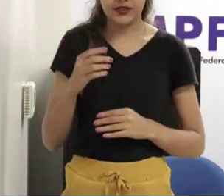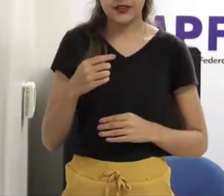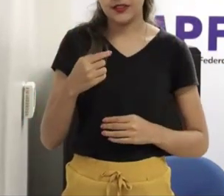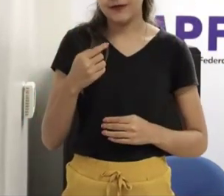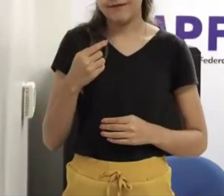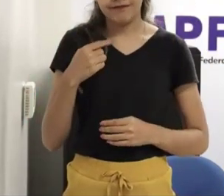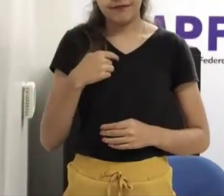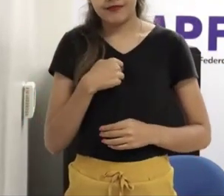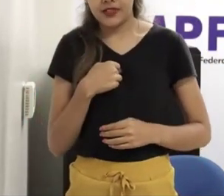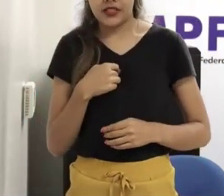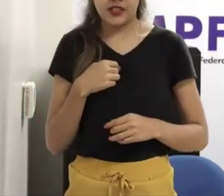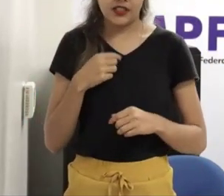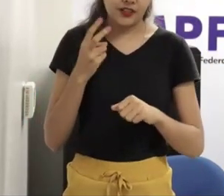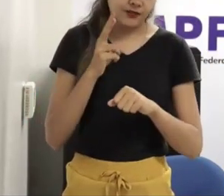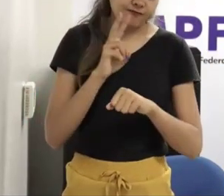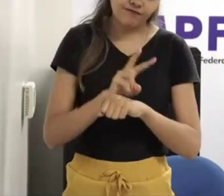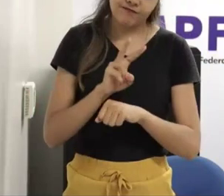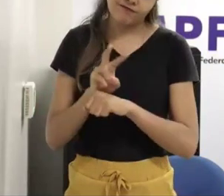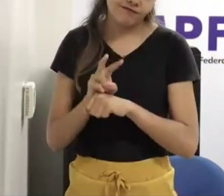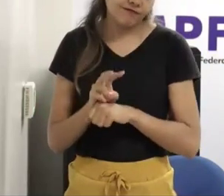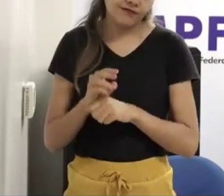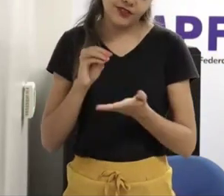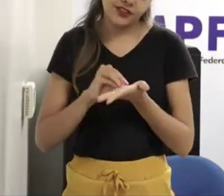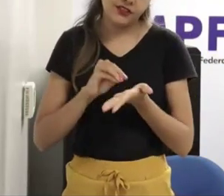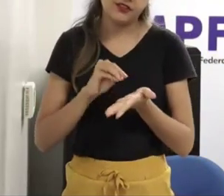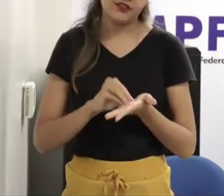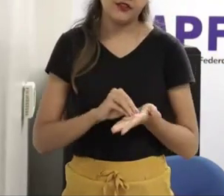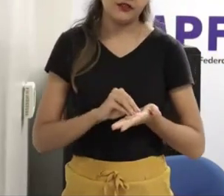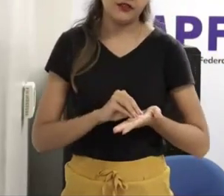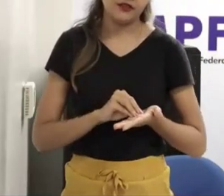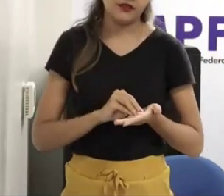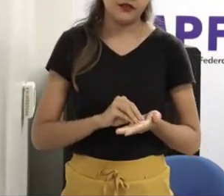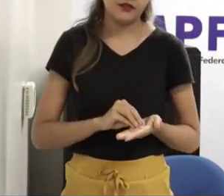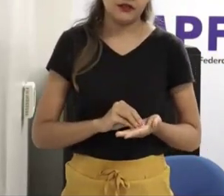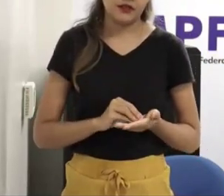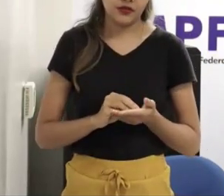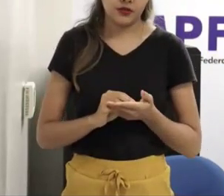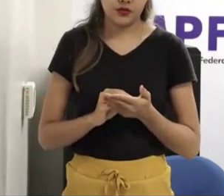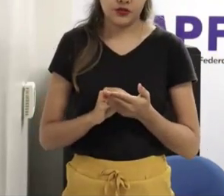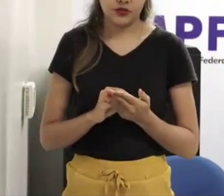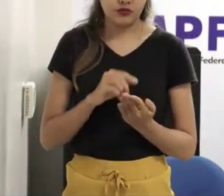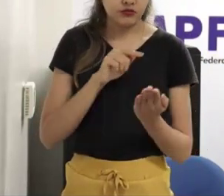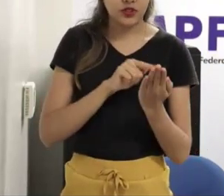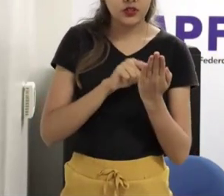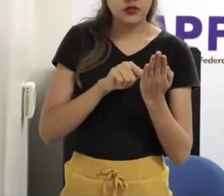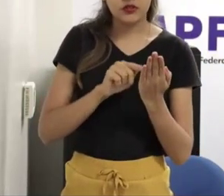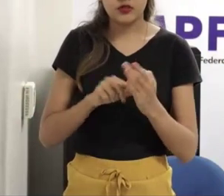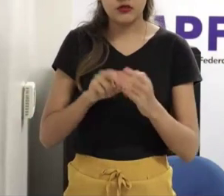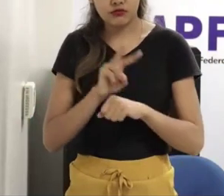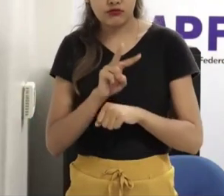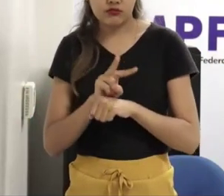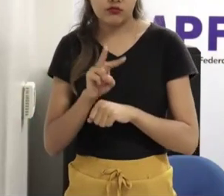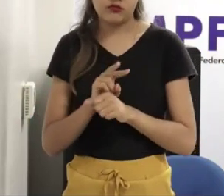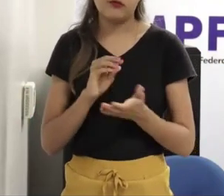muitas vezes a gente dá o celular e deixa o celular com a criança, dá um celular para a criança, e não